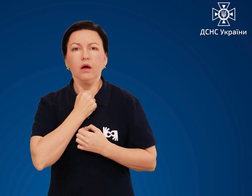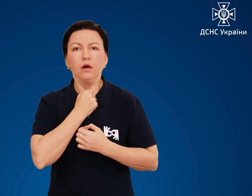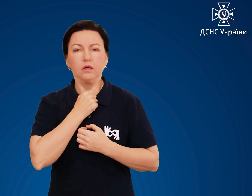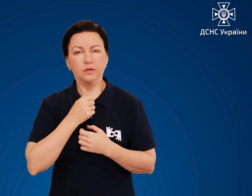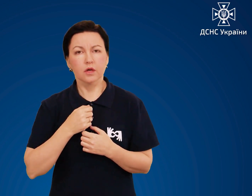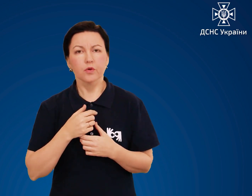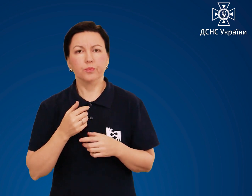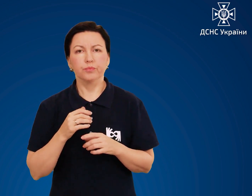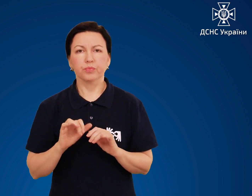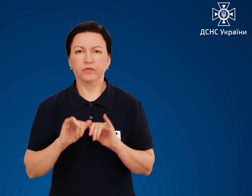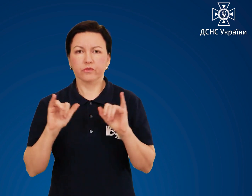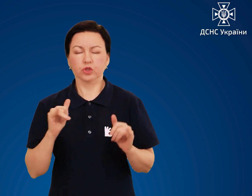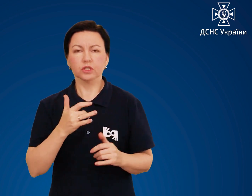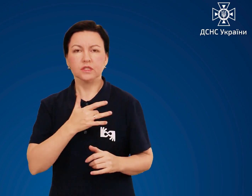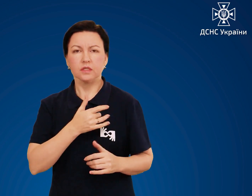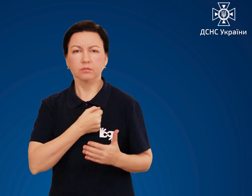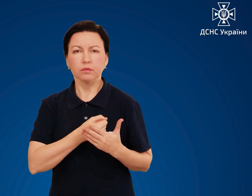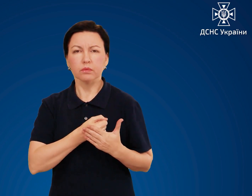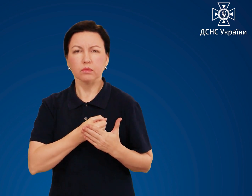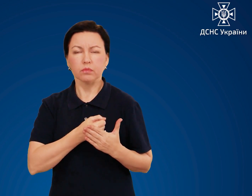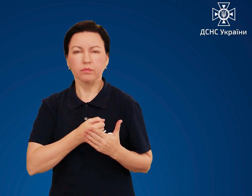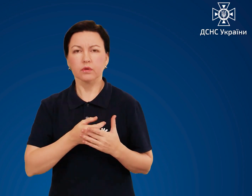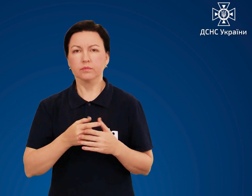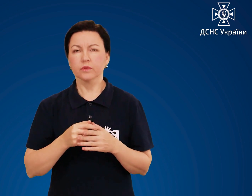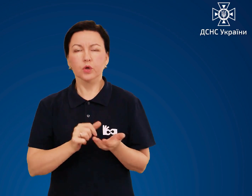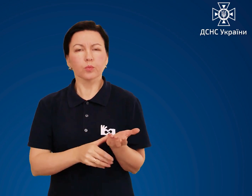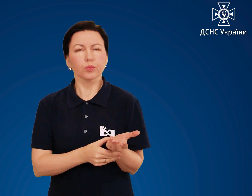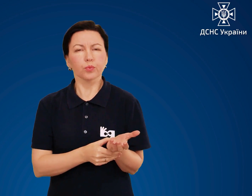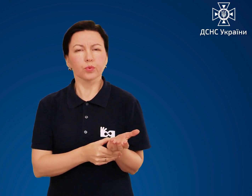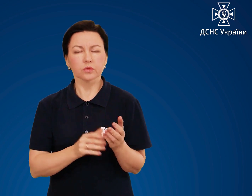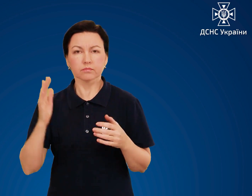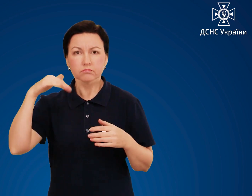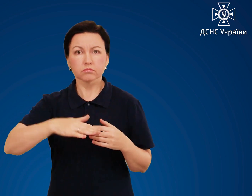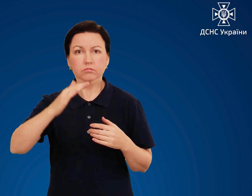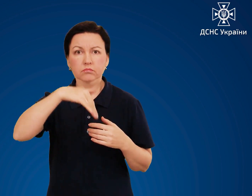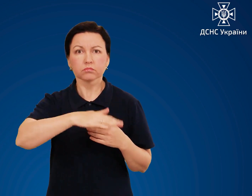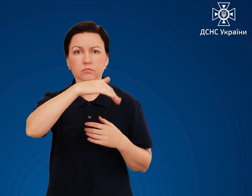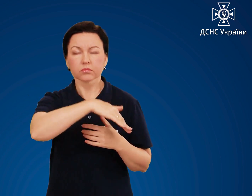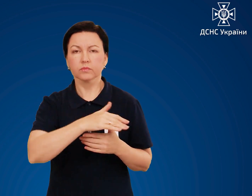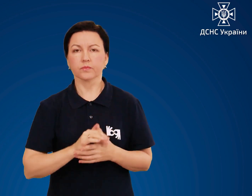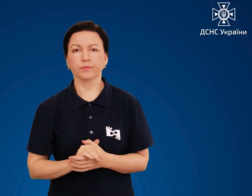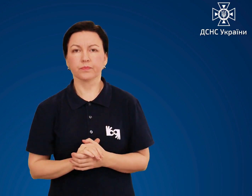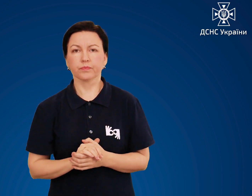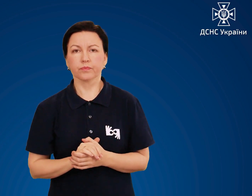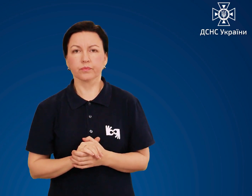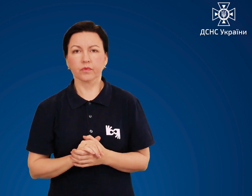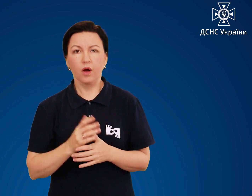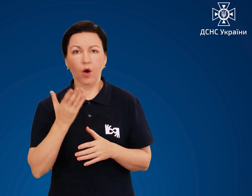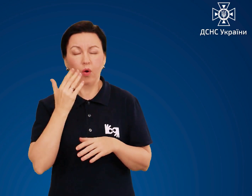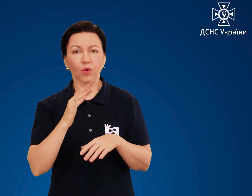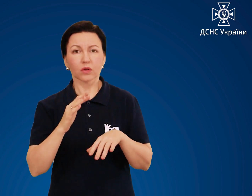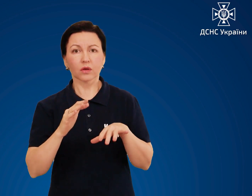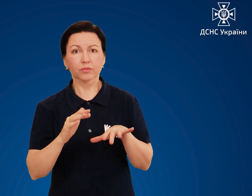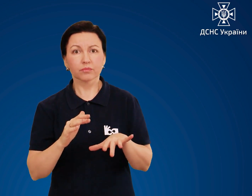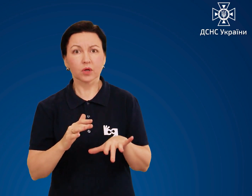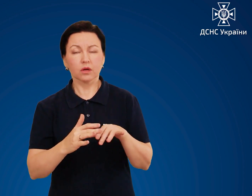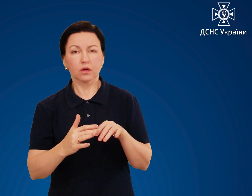Підвищене серцебиття, порушена частота пульсу При контакті з рідким